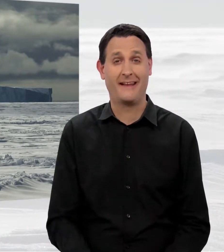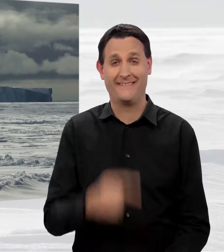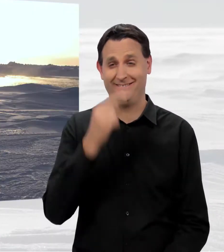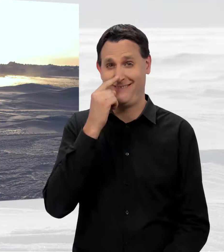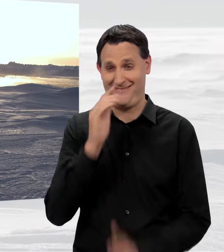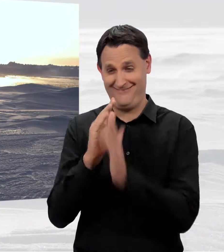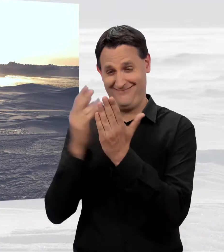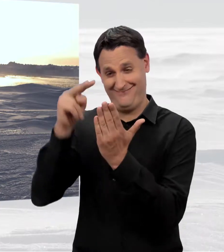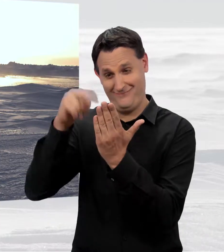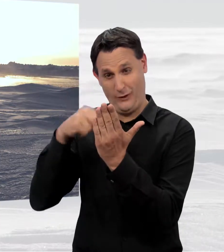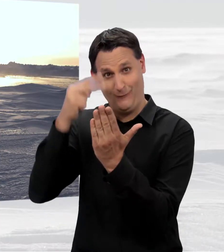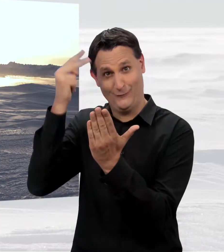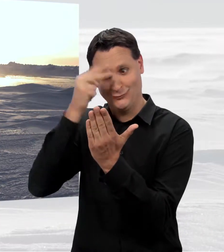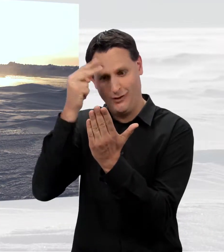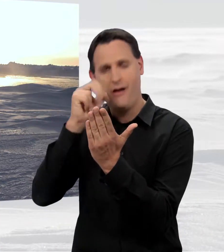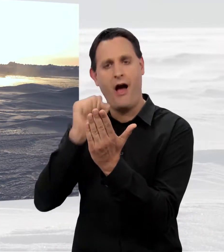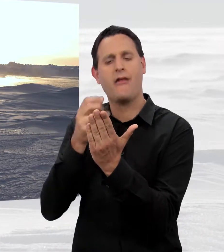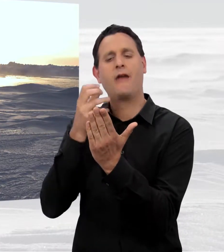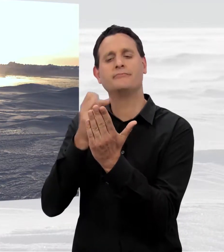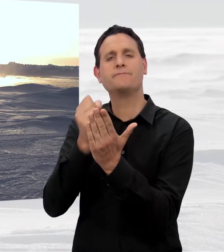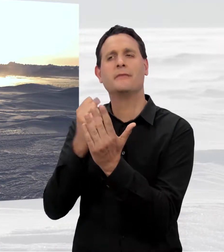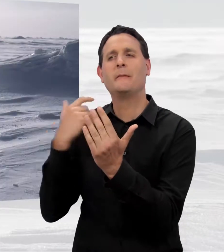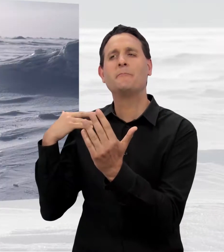Wenn man ihre Sprache versteht, kann man es lesen.